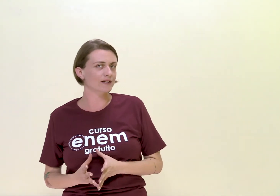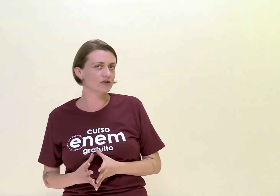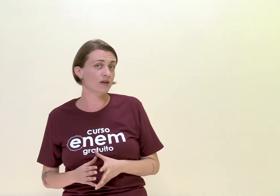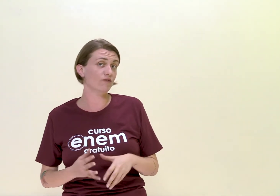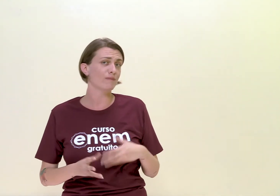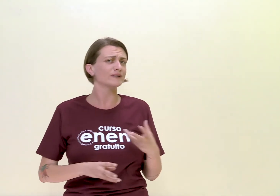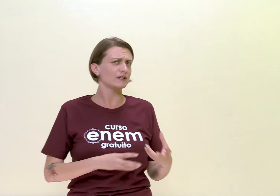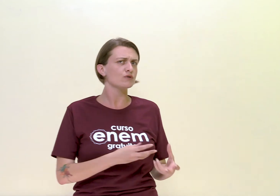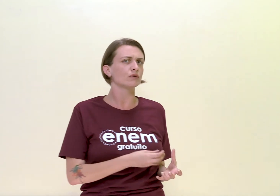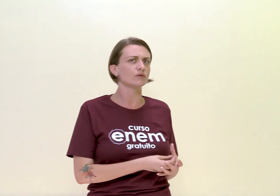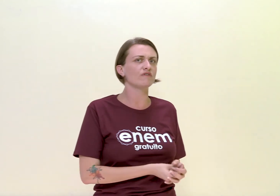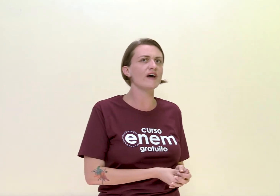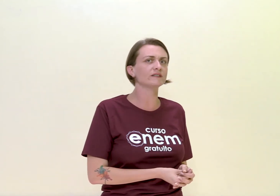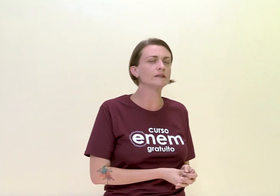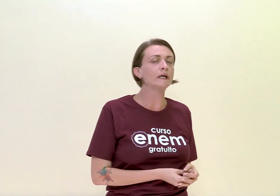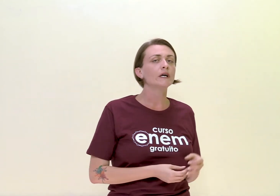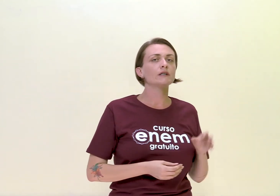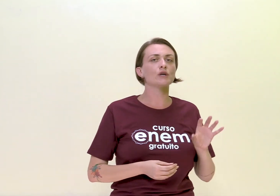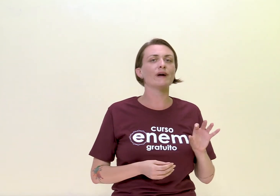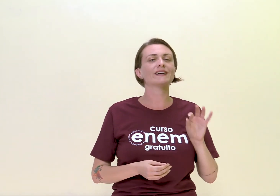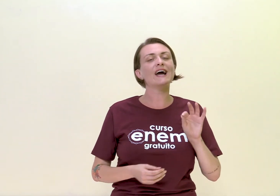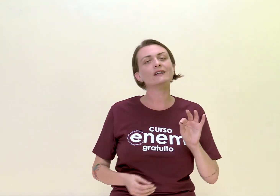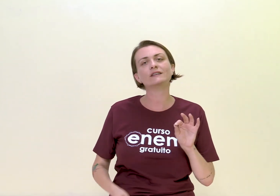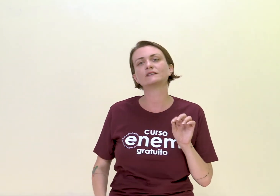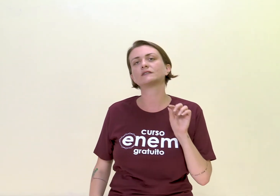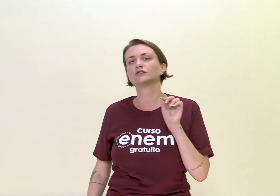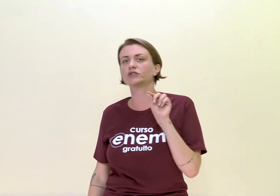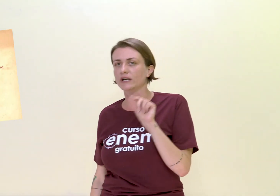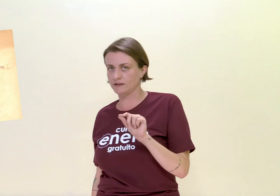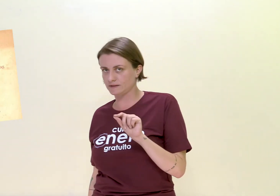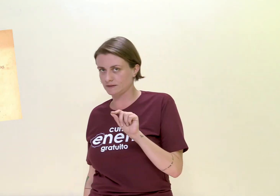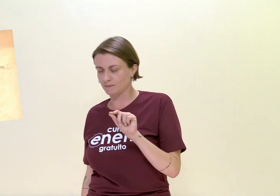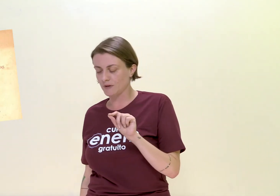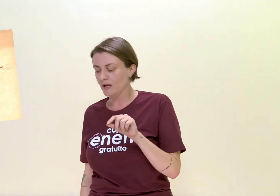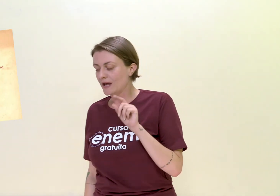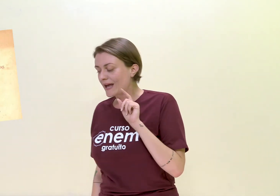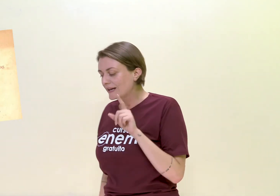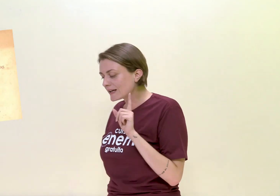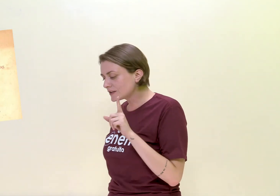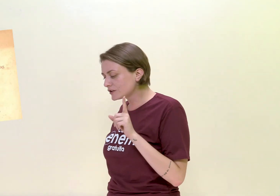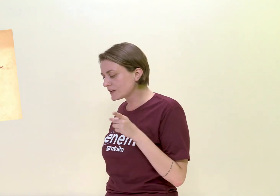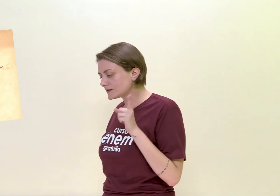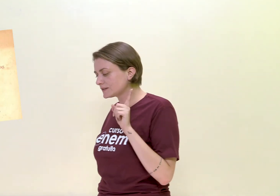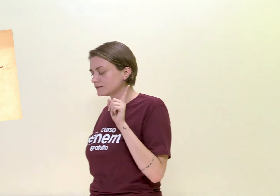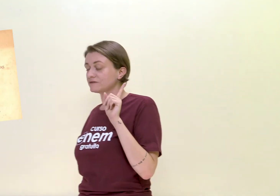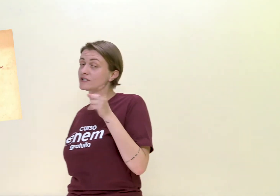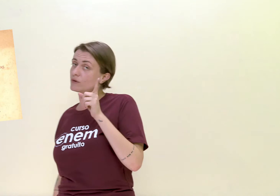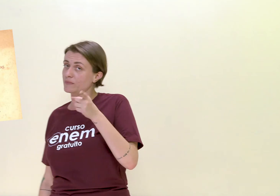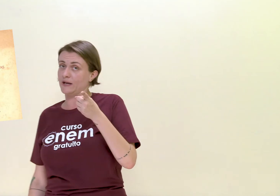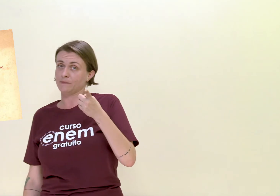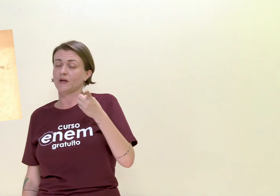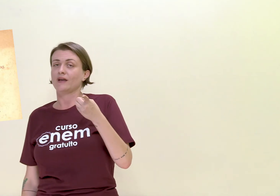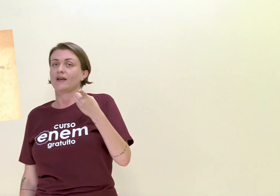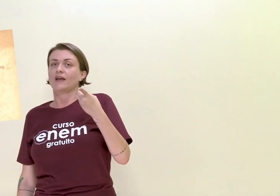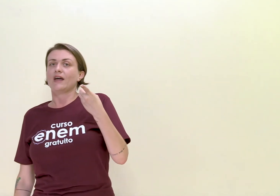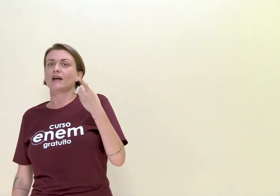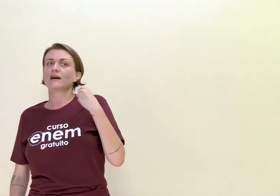e foi bastante controvérsia, chama Cartas Chilenas. Cartas Chilenas, vejam bem, ela